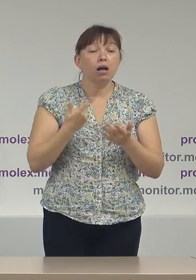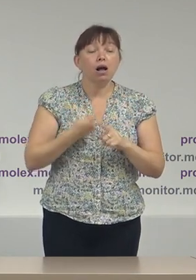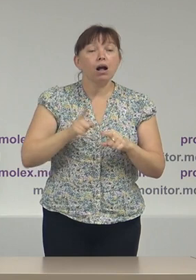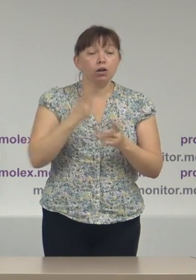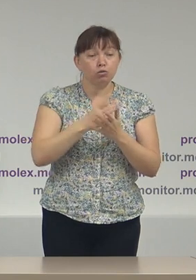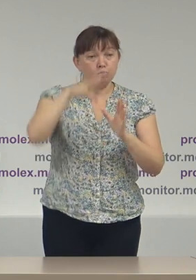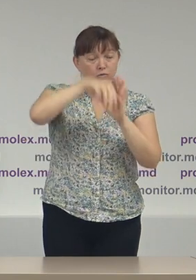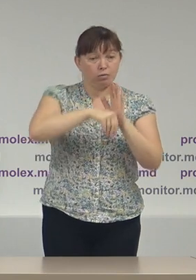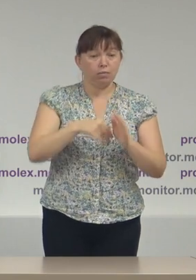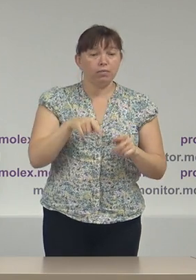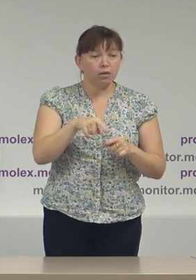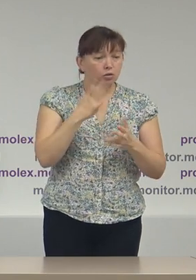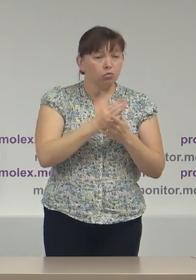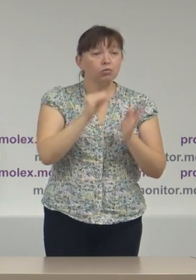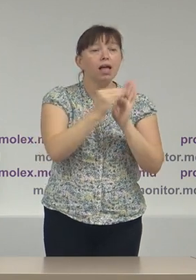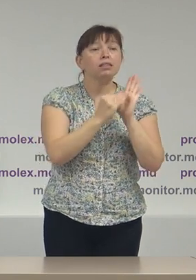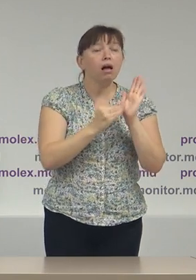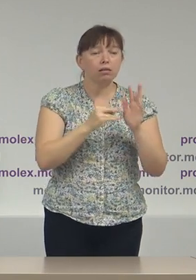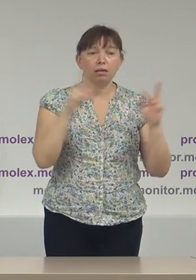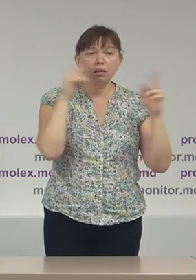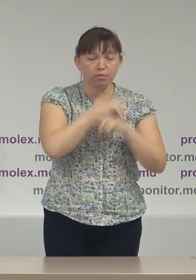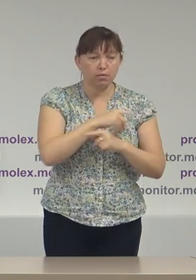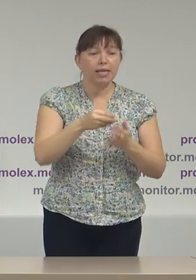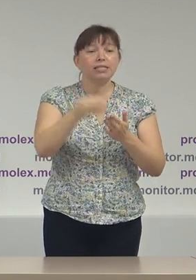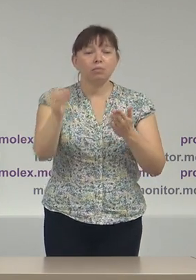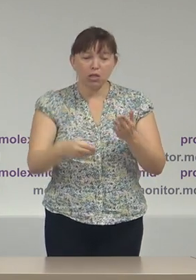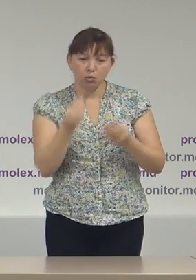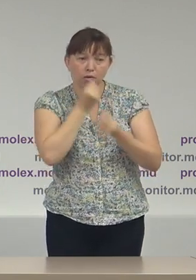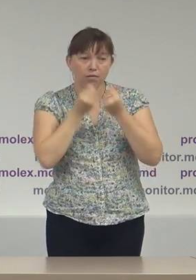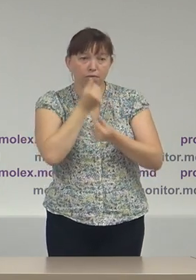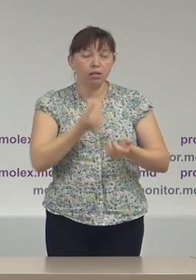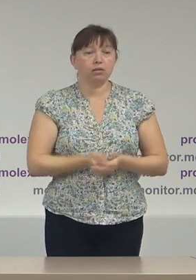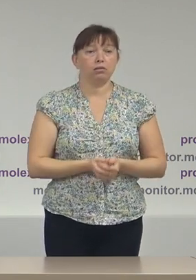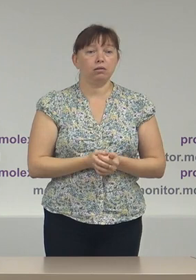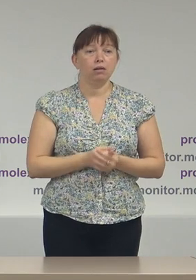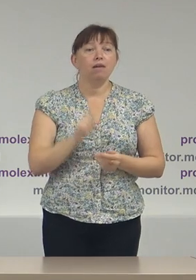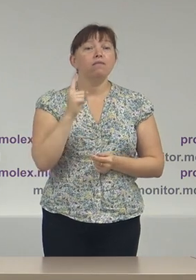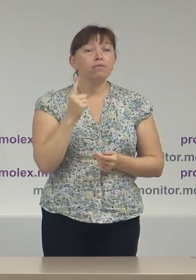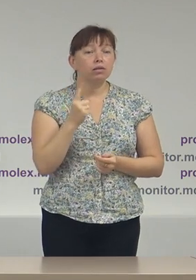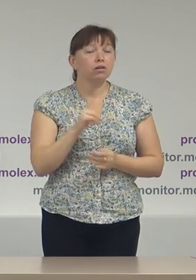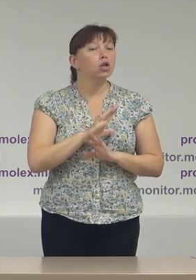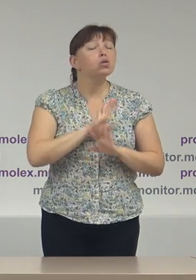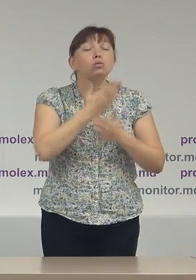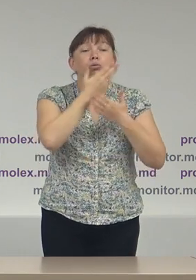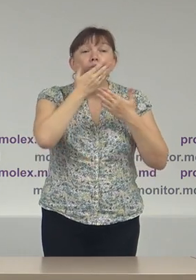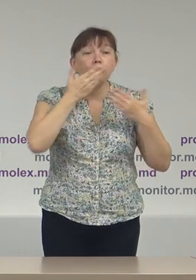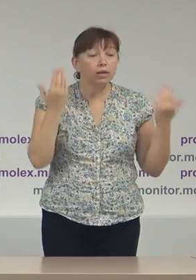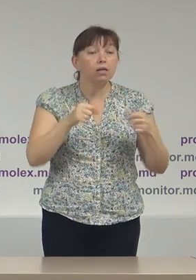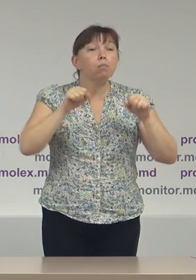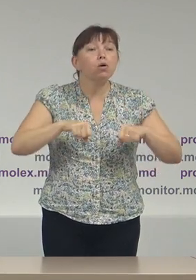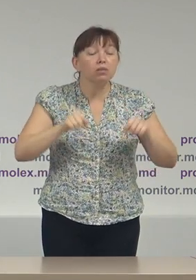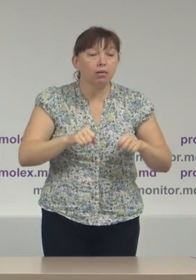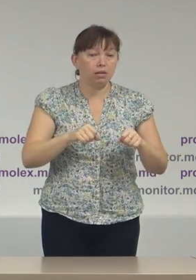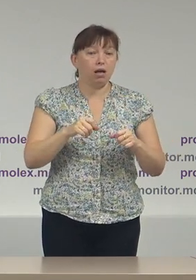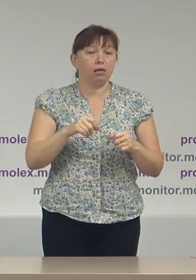Și anume, conțin date neveridice, semnături false, fiindcă nu există posibilitate